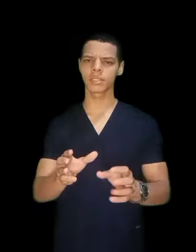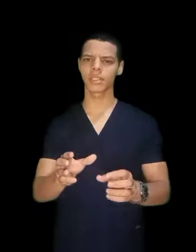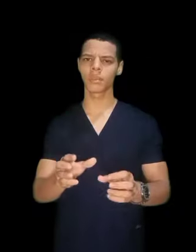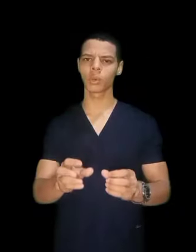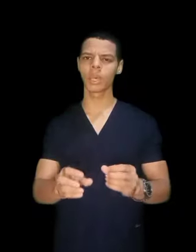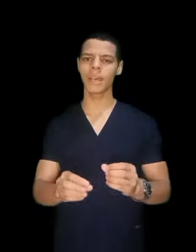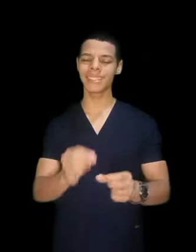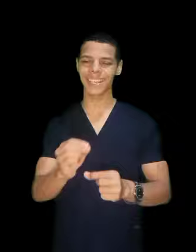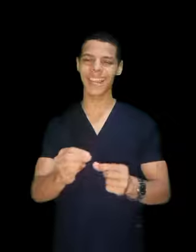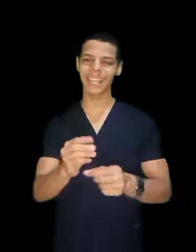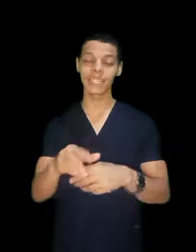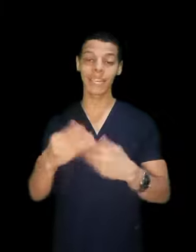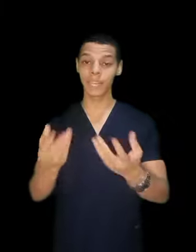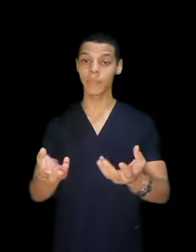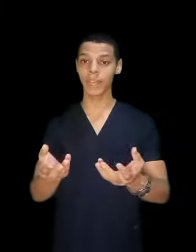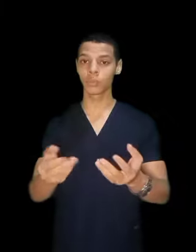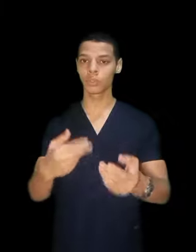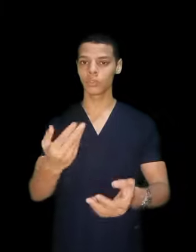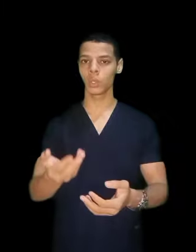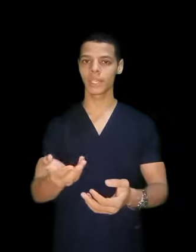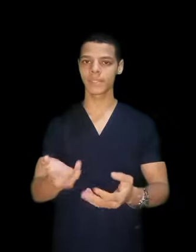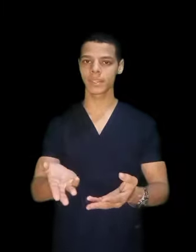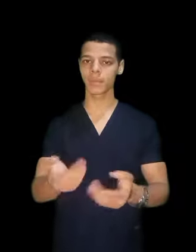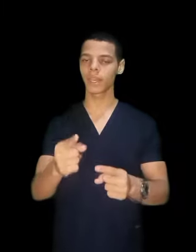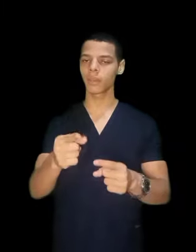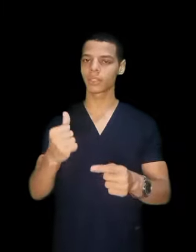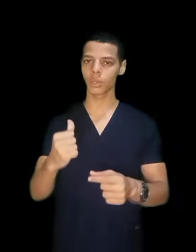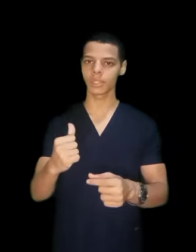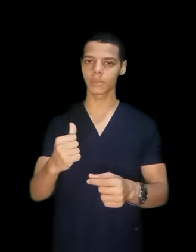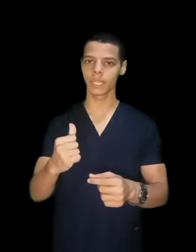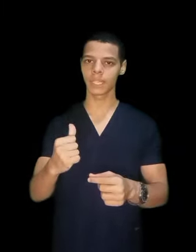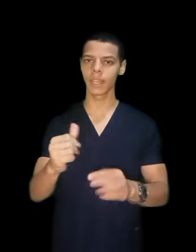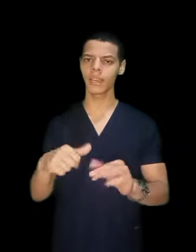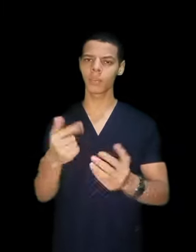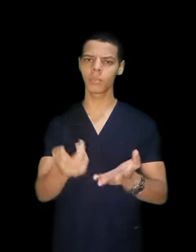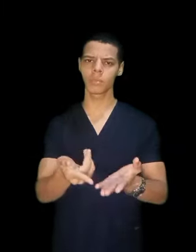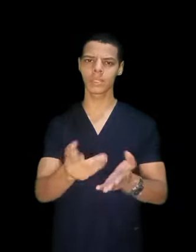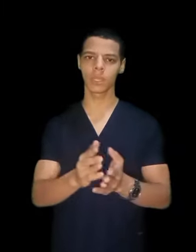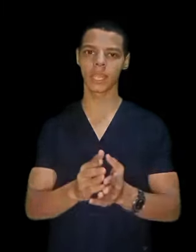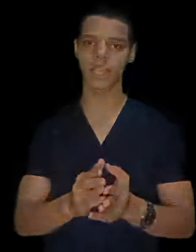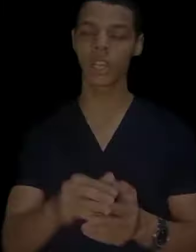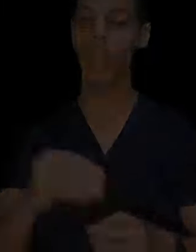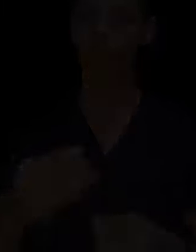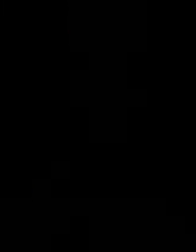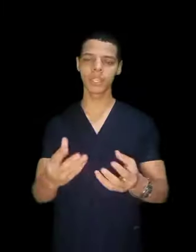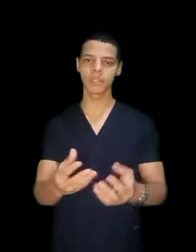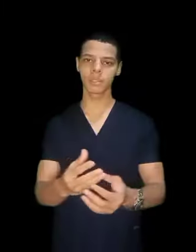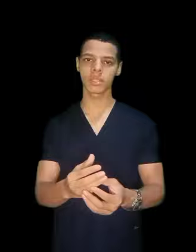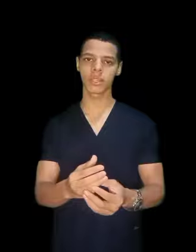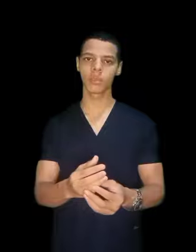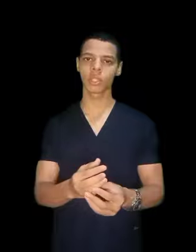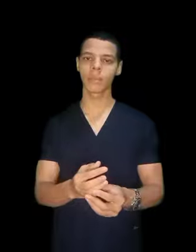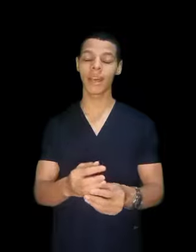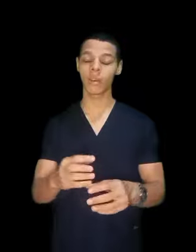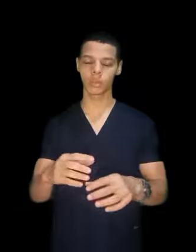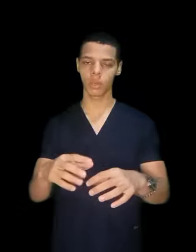نظرة المجتمع سريعا كده اتكلمنا عنه في البروهات السابقة لو انت رح تسمعتها لو ما سمعتهاش قلنا ان نظرة المجتمع او